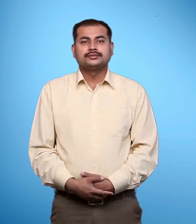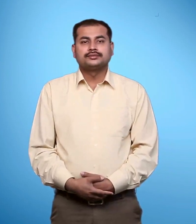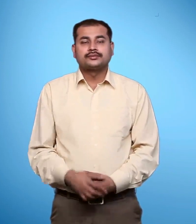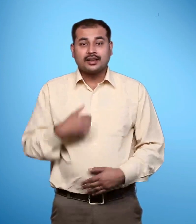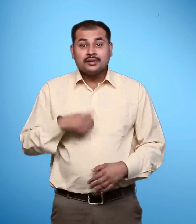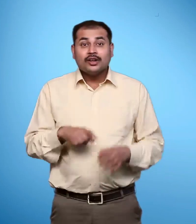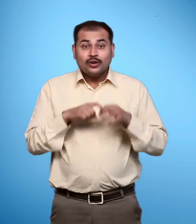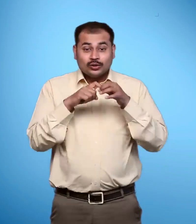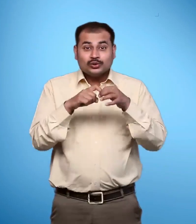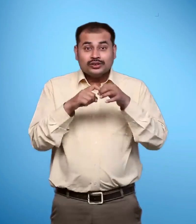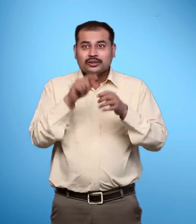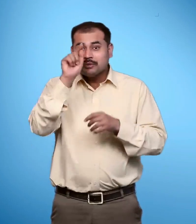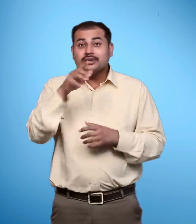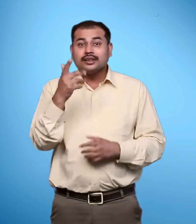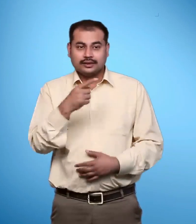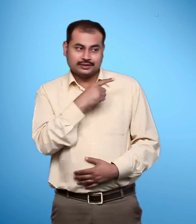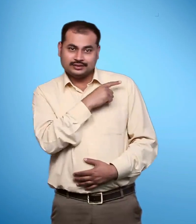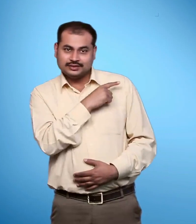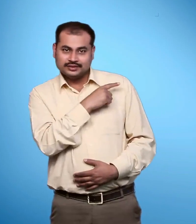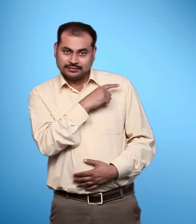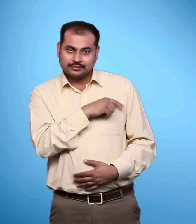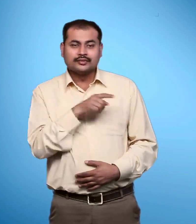इन में से कुछ सवालों के जवाब शायद तुम्हारे पास हो